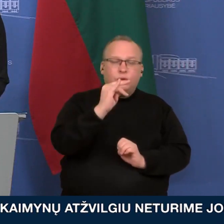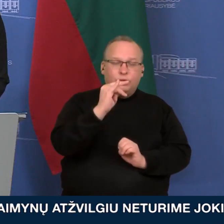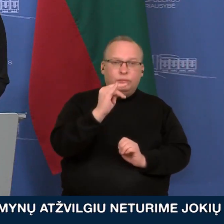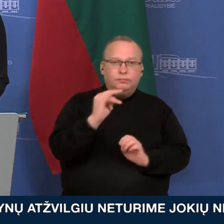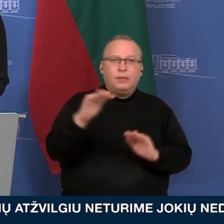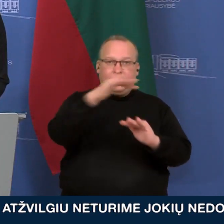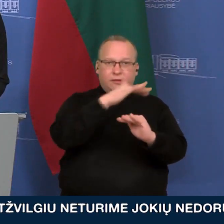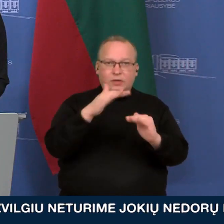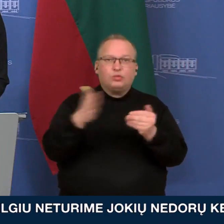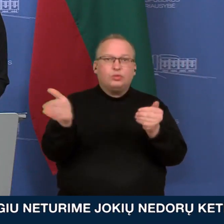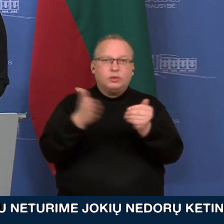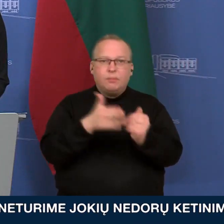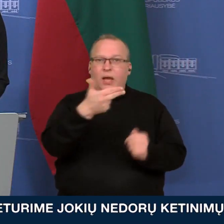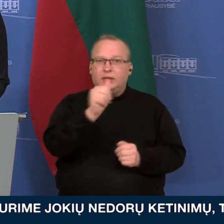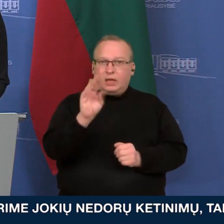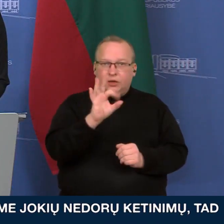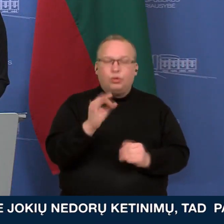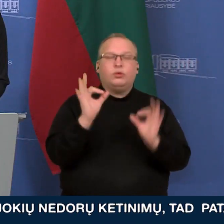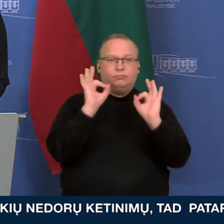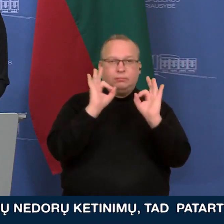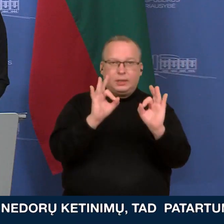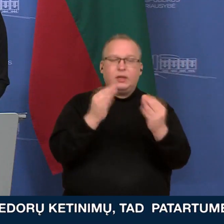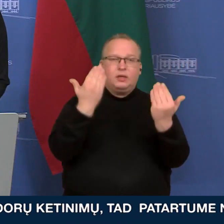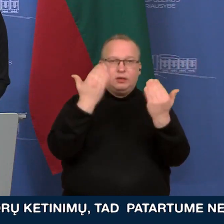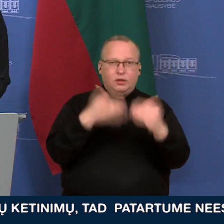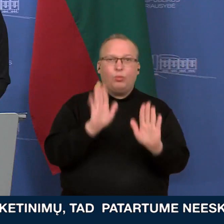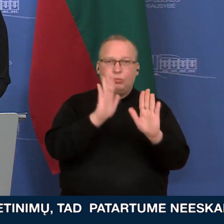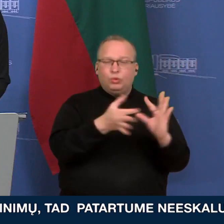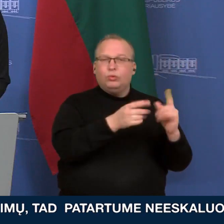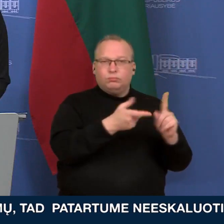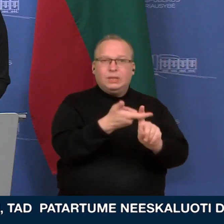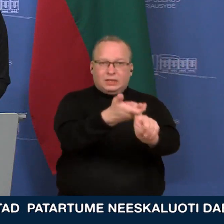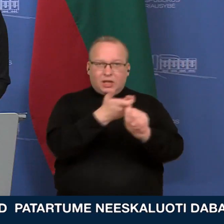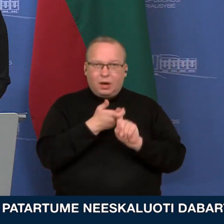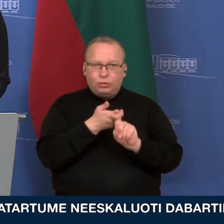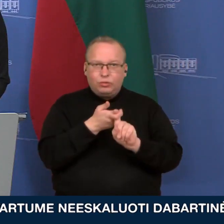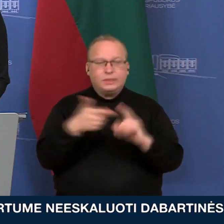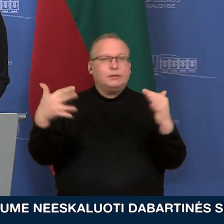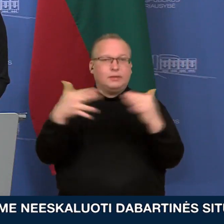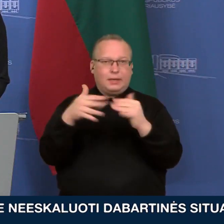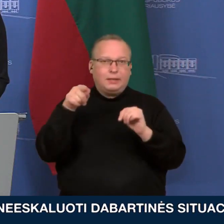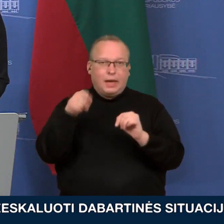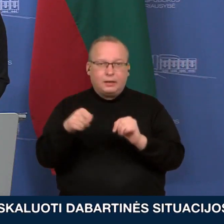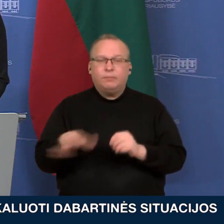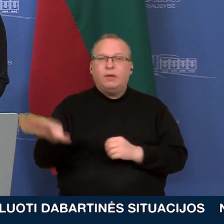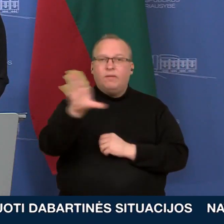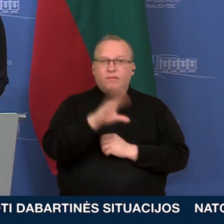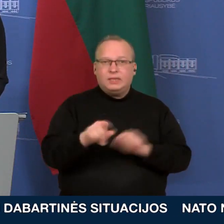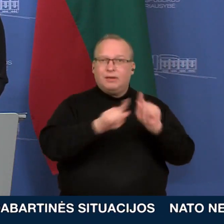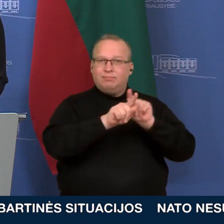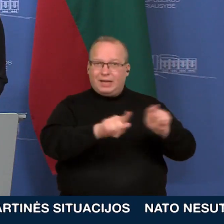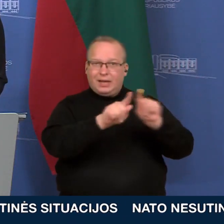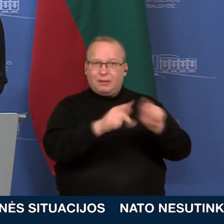toliau tiesiogiai reiškia, kad NATO įsitrauktų į karinį konfliktą. Ir man atrodo, kad visi raginimai